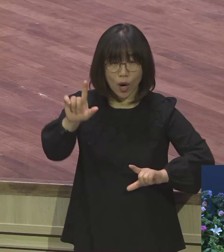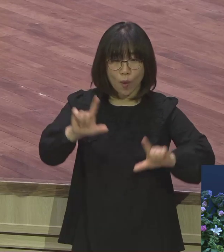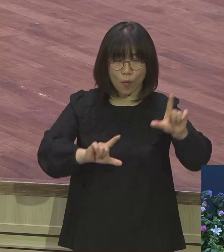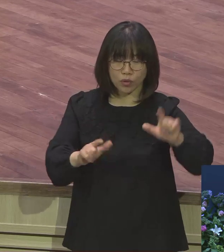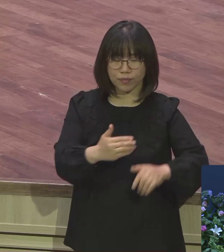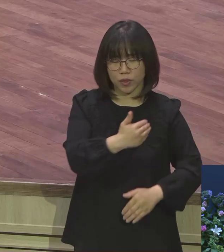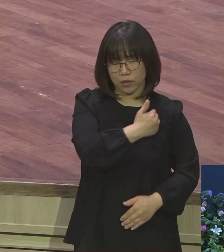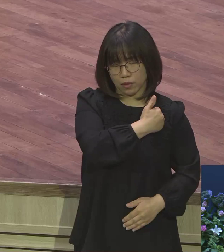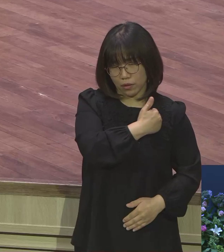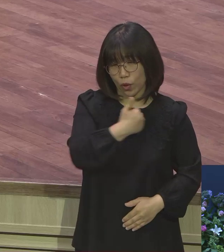있습니다